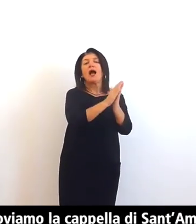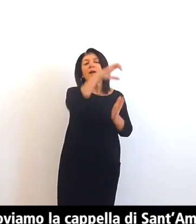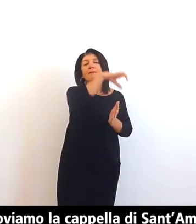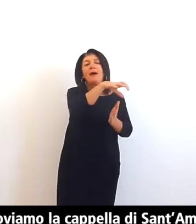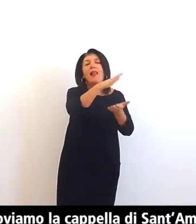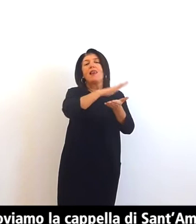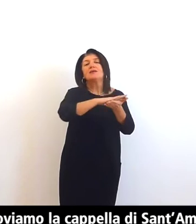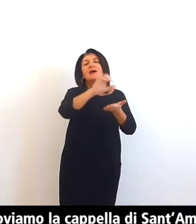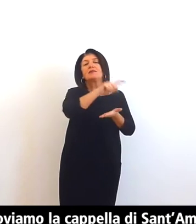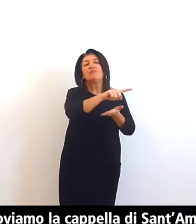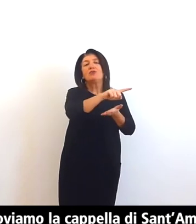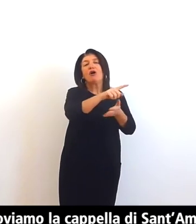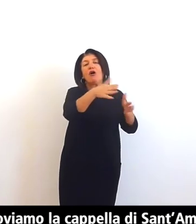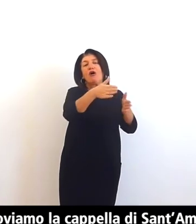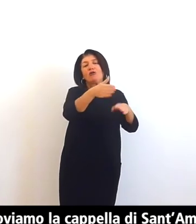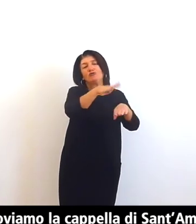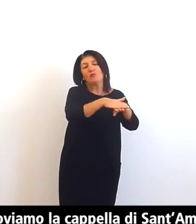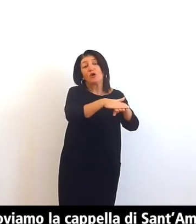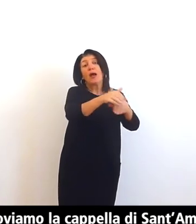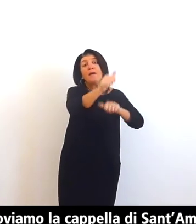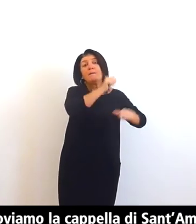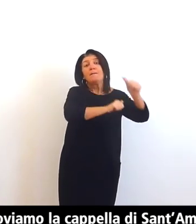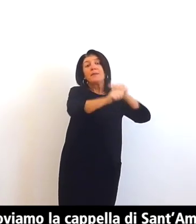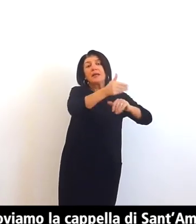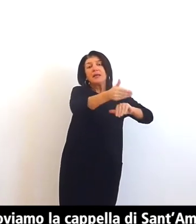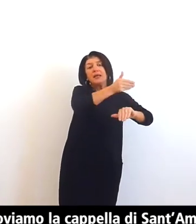un'anticappella realizzata nel 1738